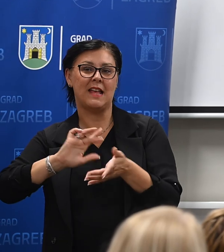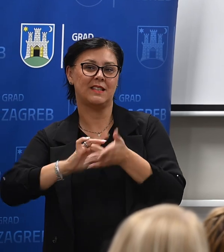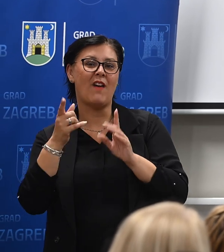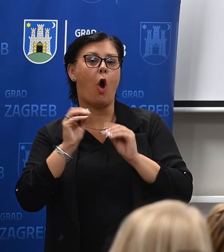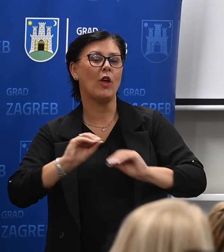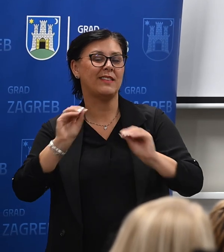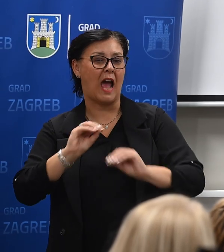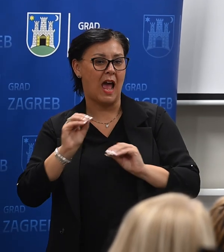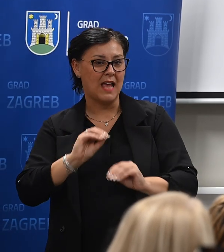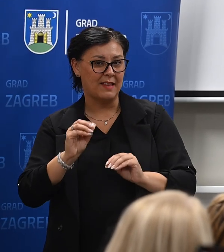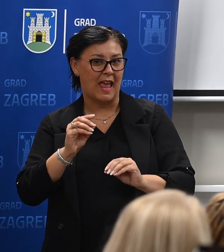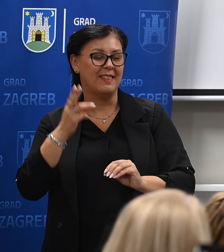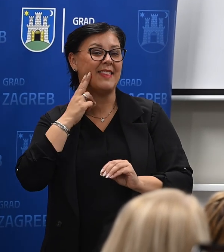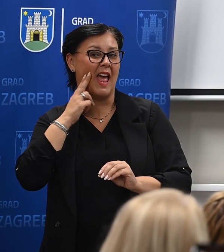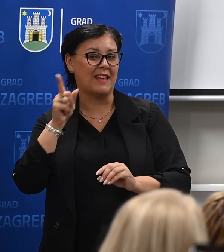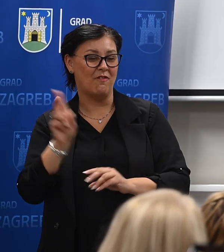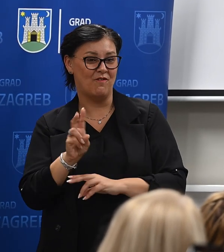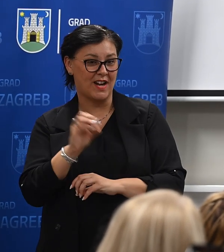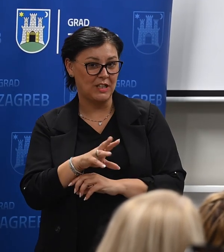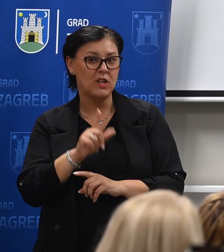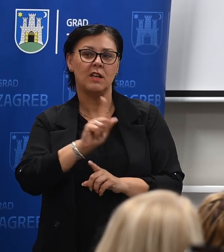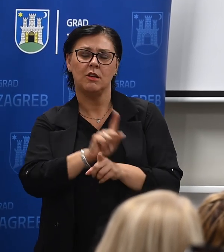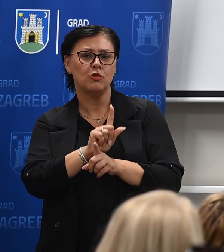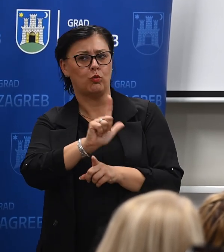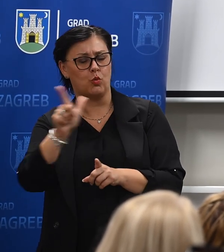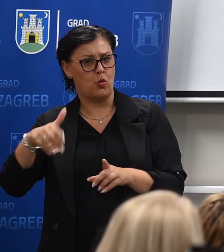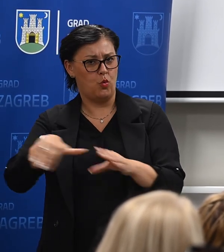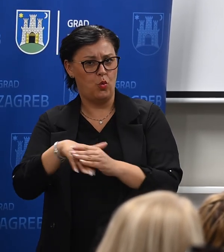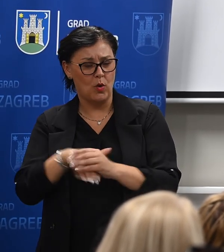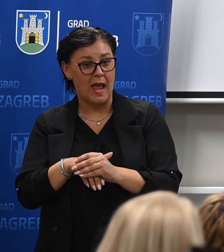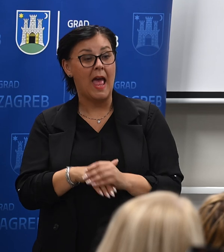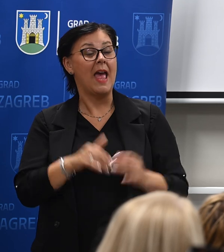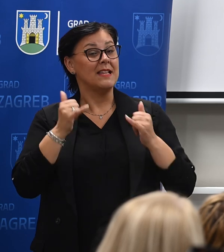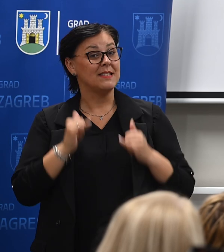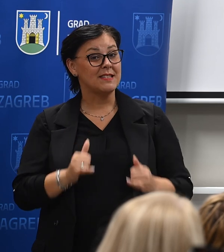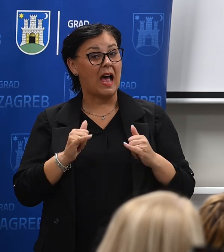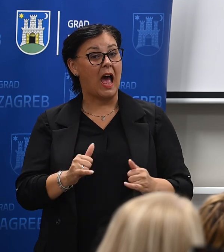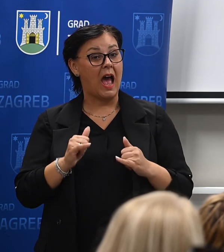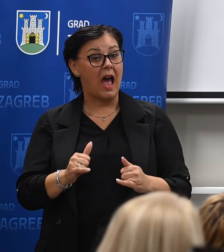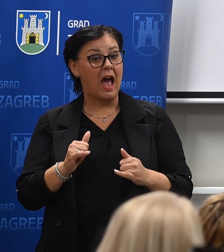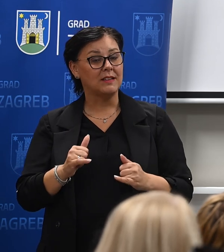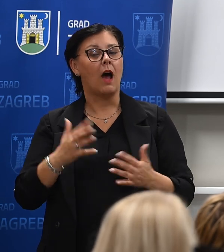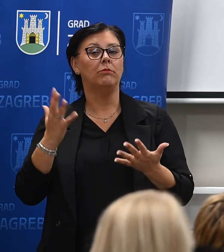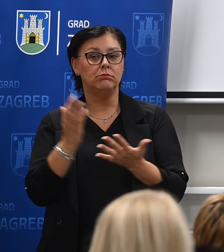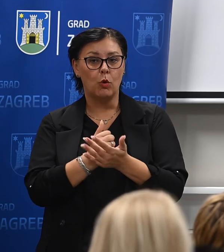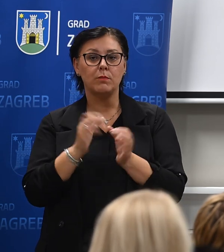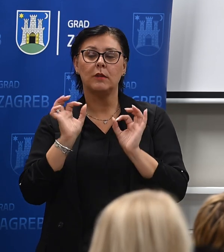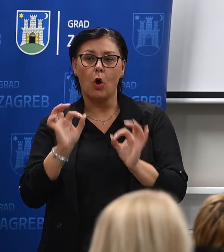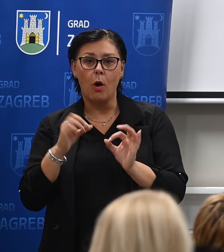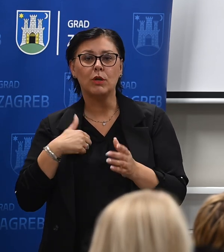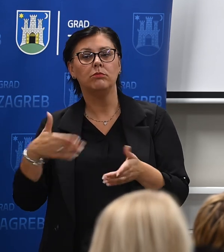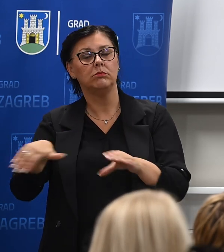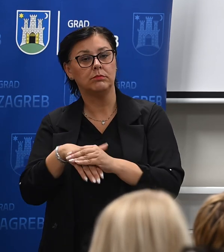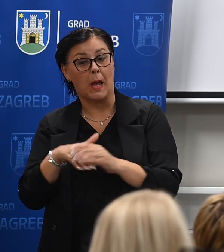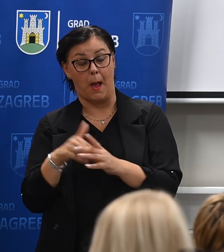nego i svi drugi koji su potrebni da bi vrtići funkcionirali. Tako da mi za sada svoju ekspanziju uspješno pratimo novim zapošljavanjima.